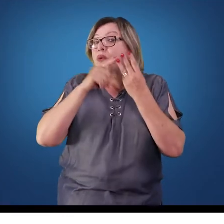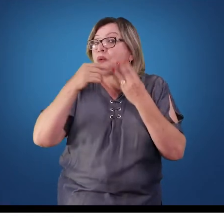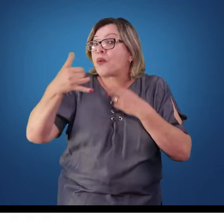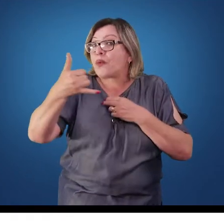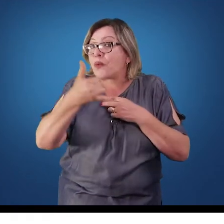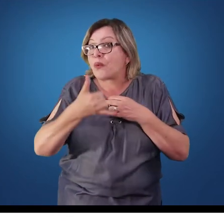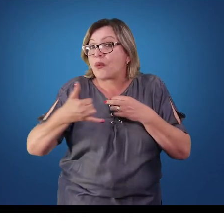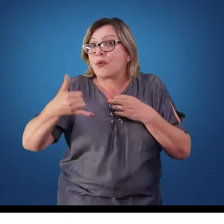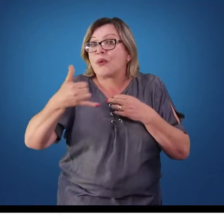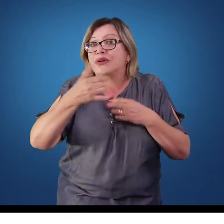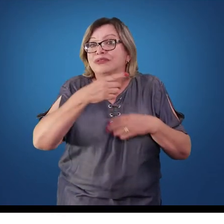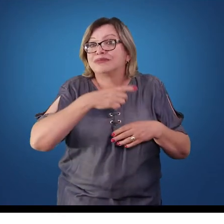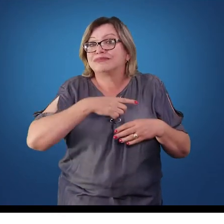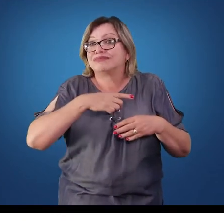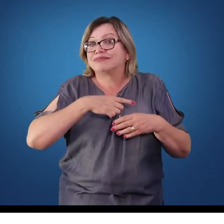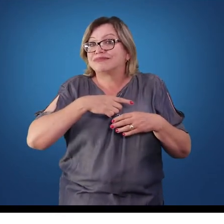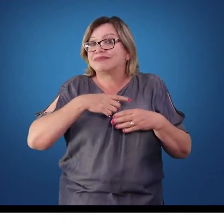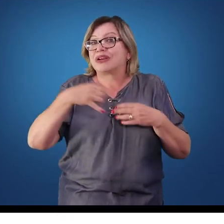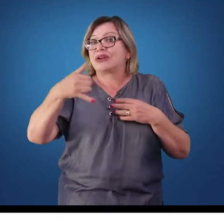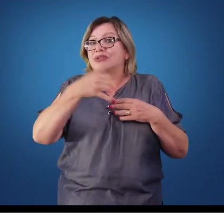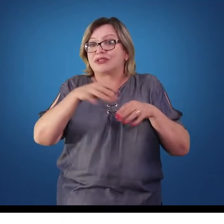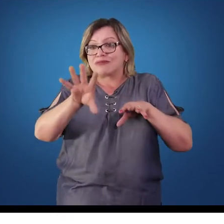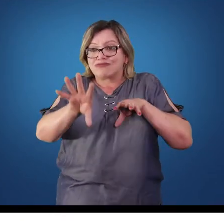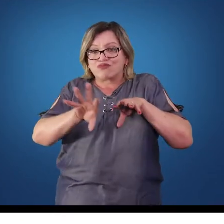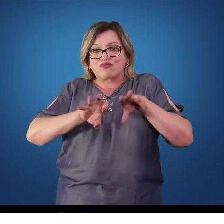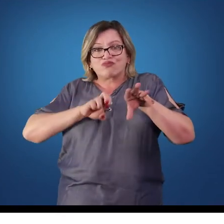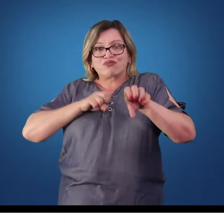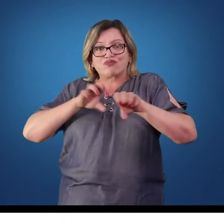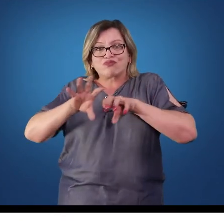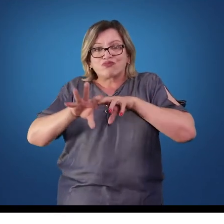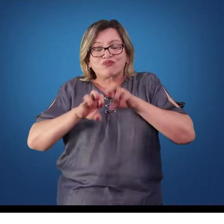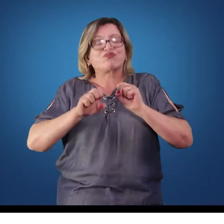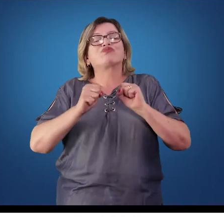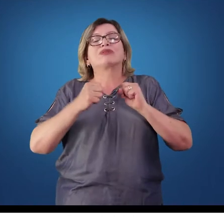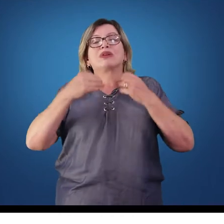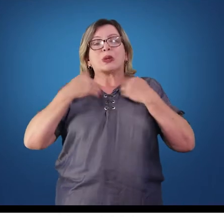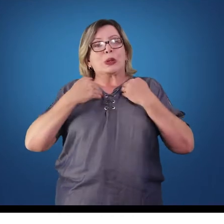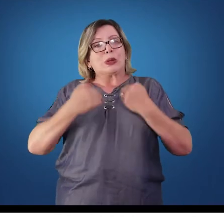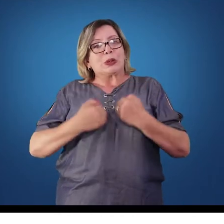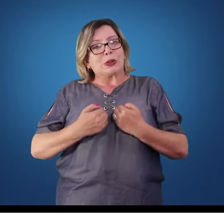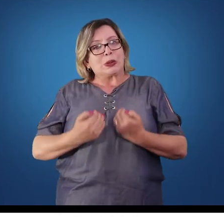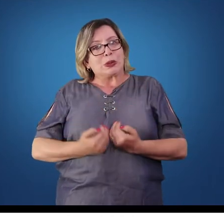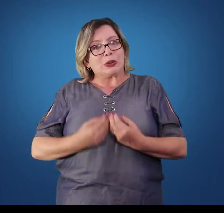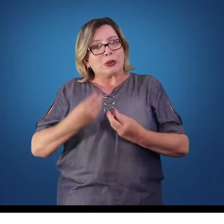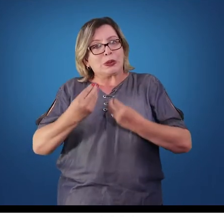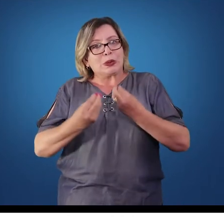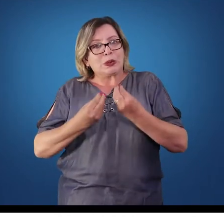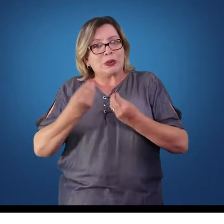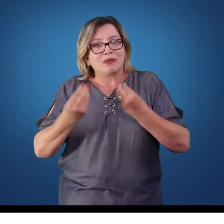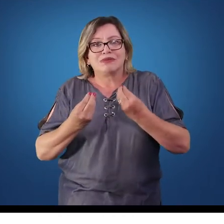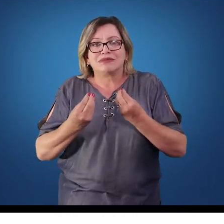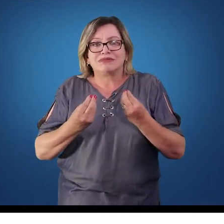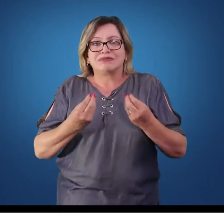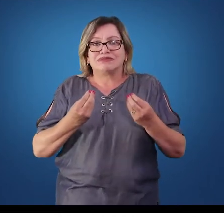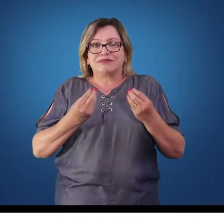então, elas são absorvidas pelo nosso organismo de uma maneira bastante